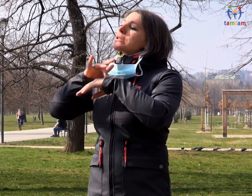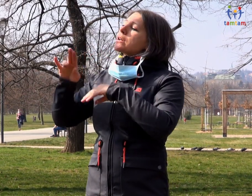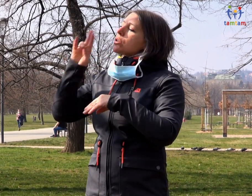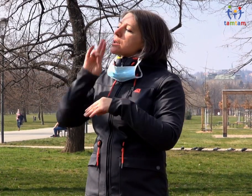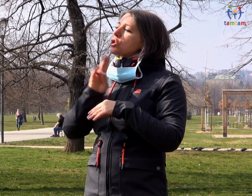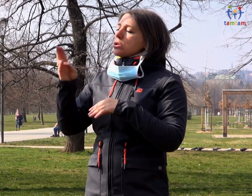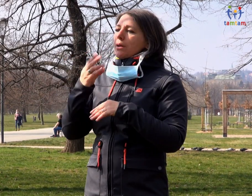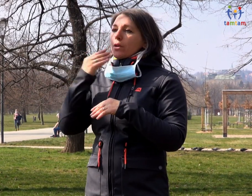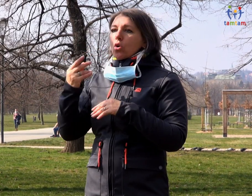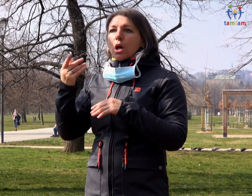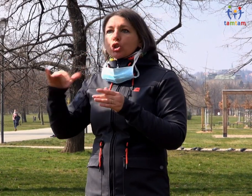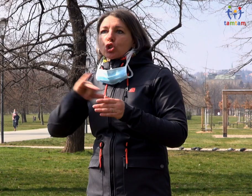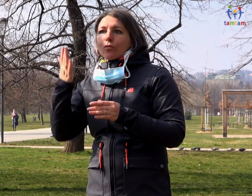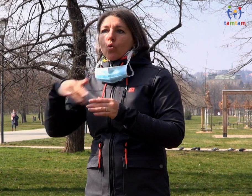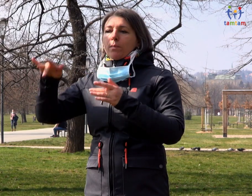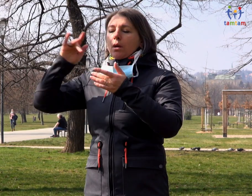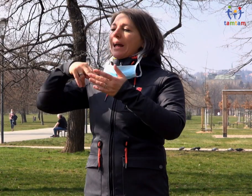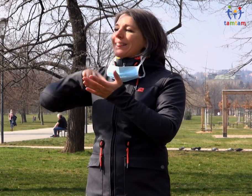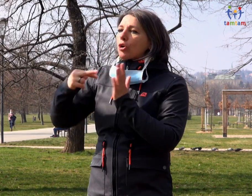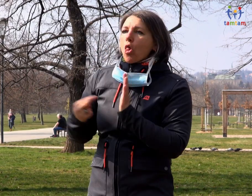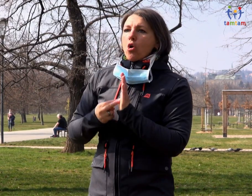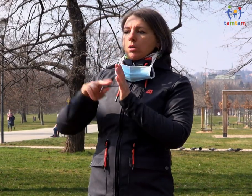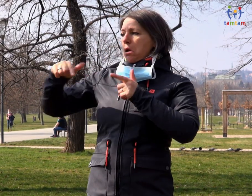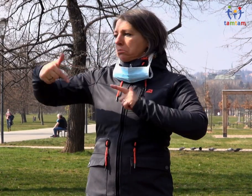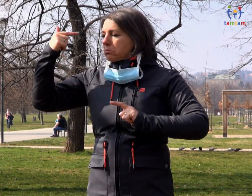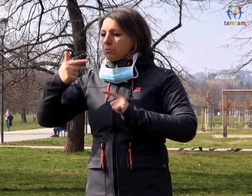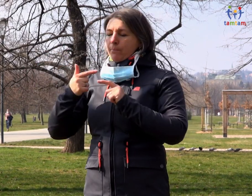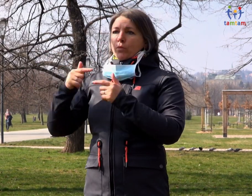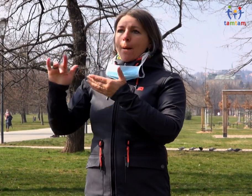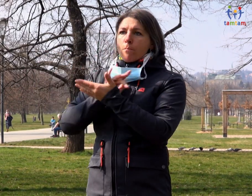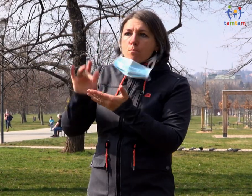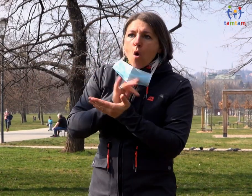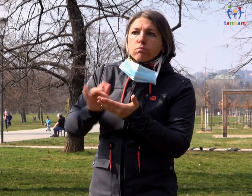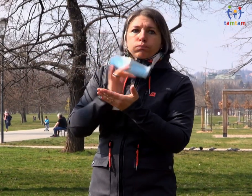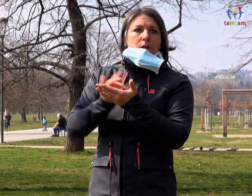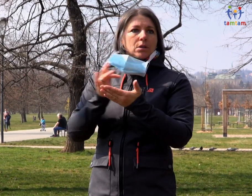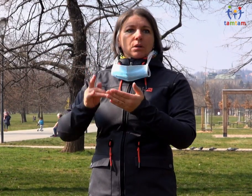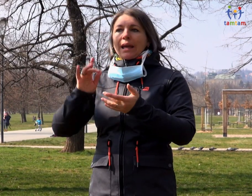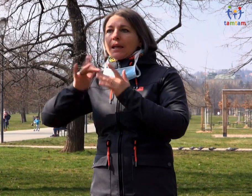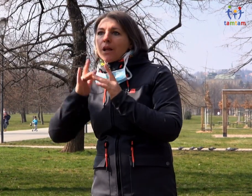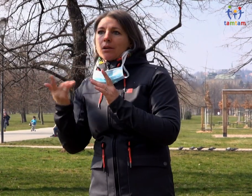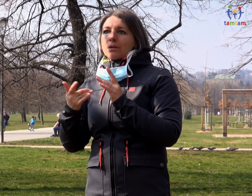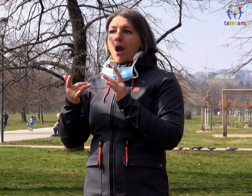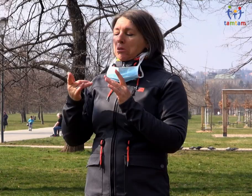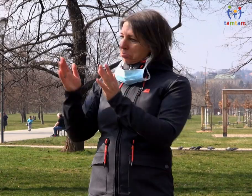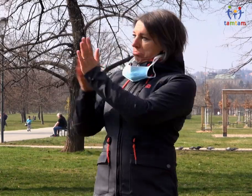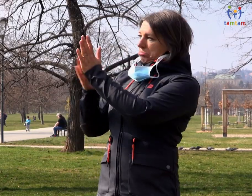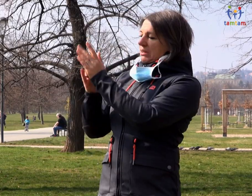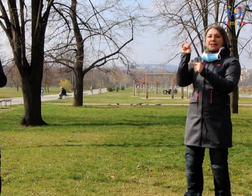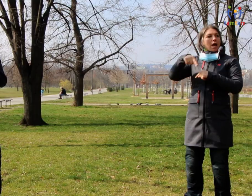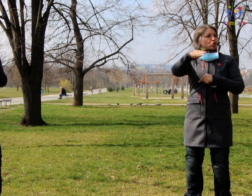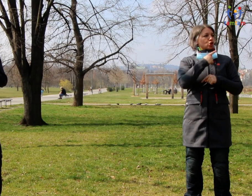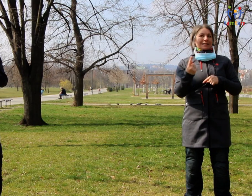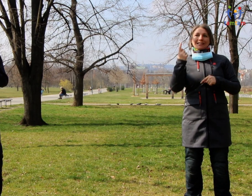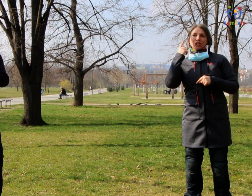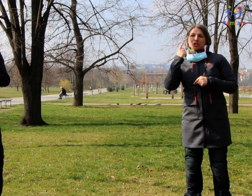internet, mobilní telefony a další možnosti. To si myslím, že